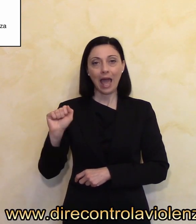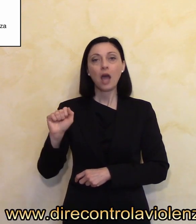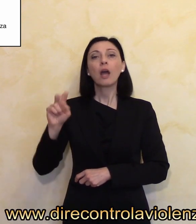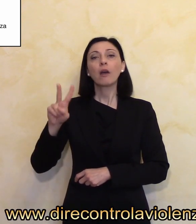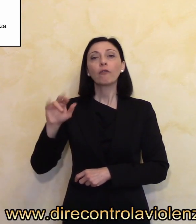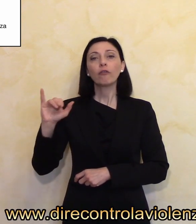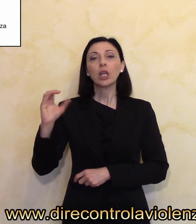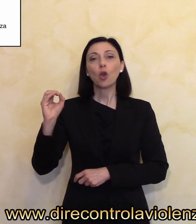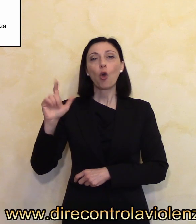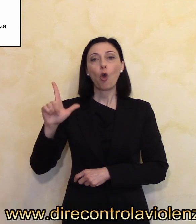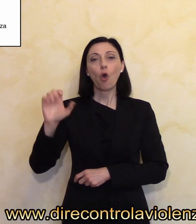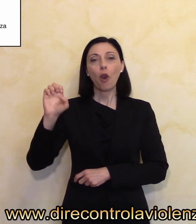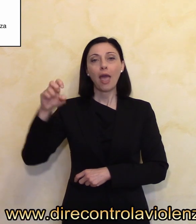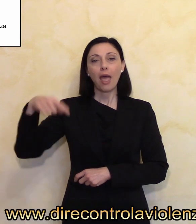.it